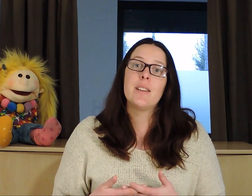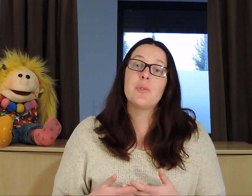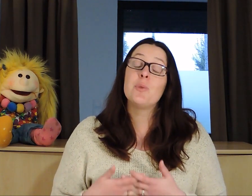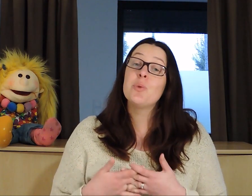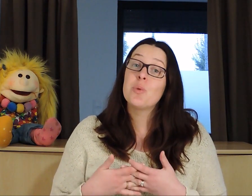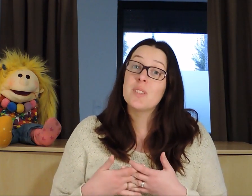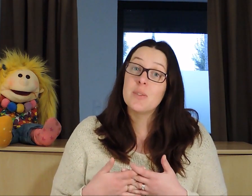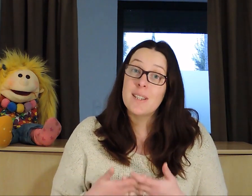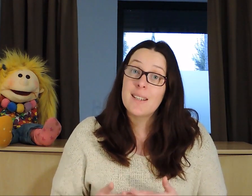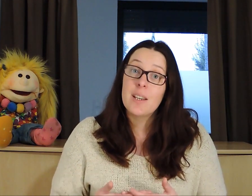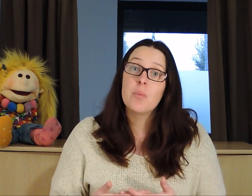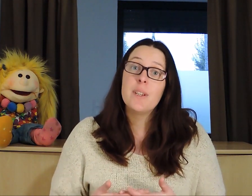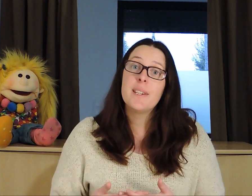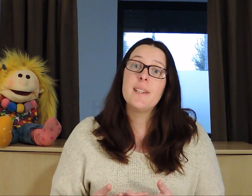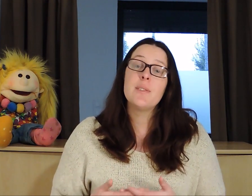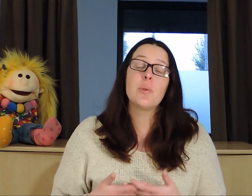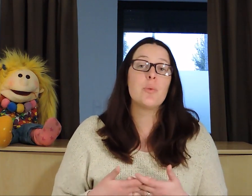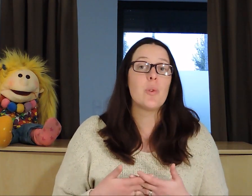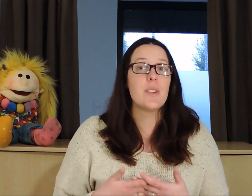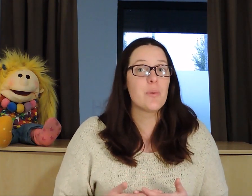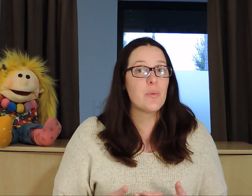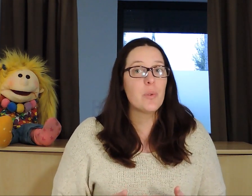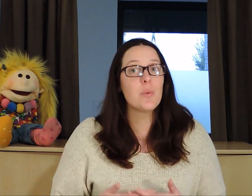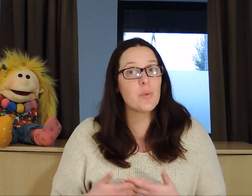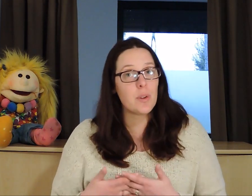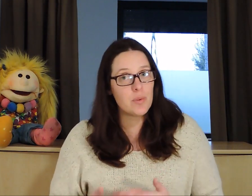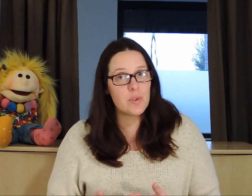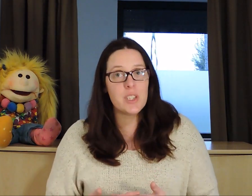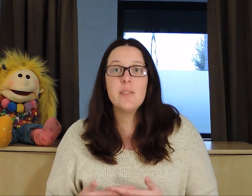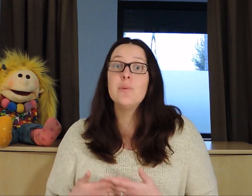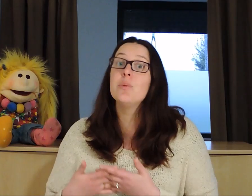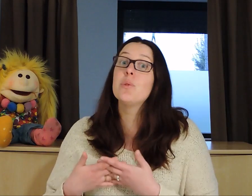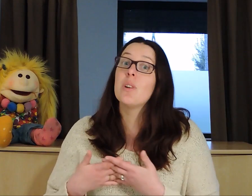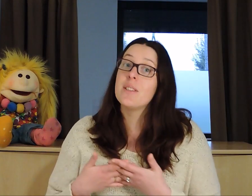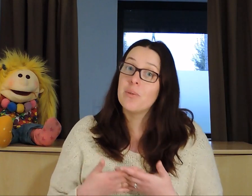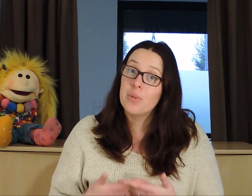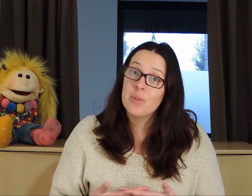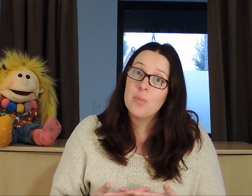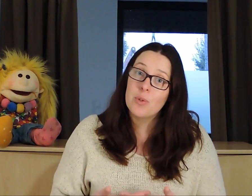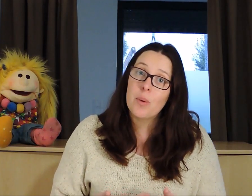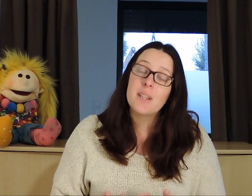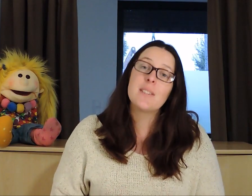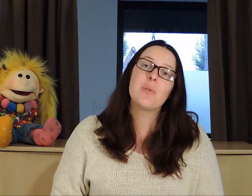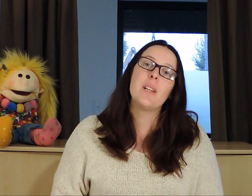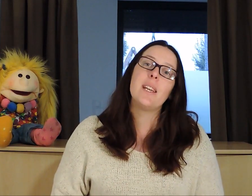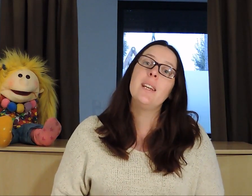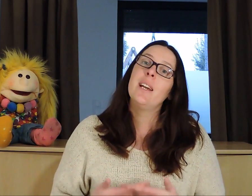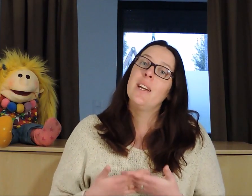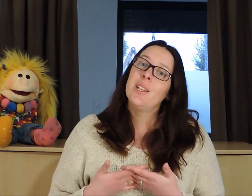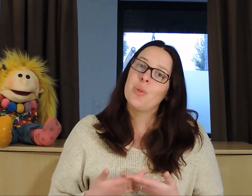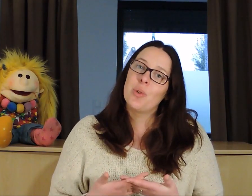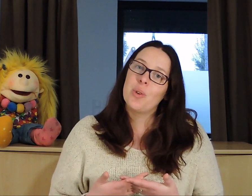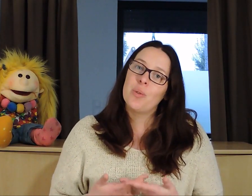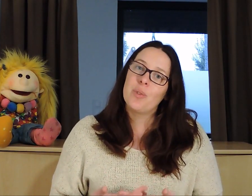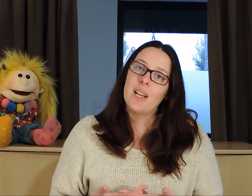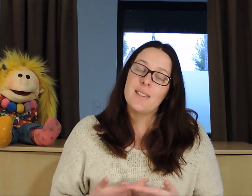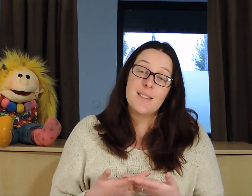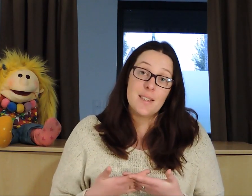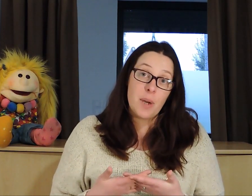Je me doute que ça doit être très compliqué, surtout quand les enfants ont besoin de bouger ou quand les enfants ont des besoins particuliers. Donc, voilà, n'hésitez